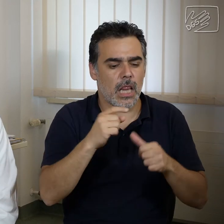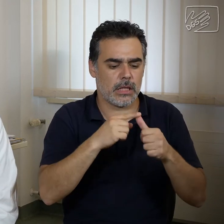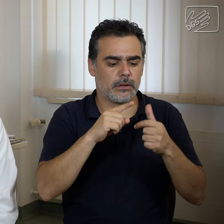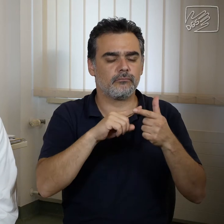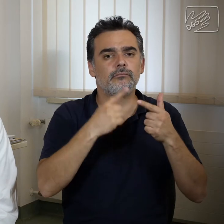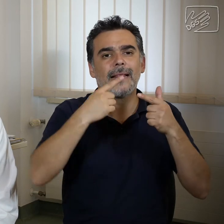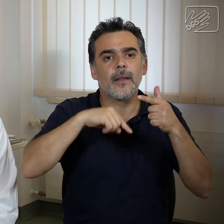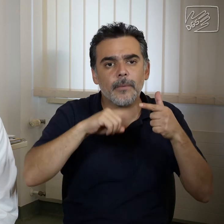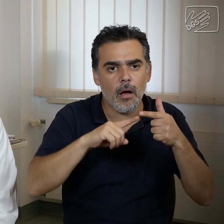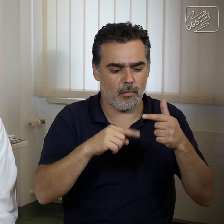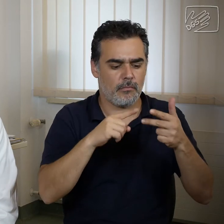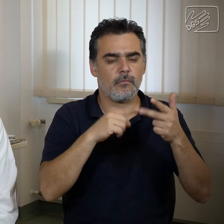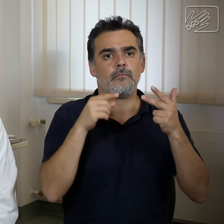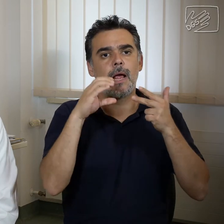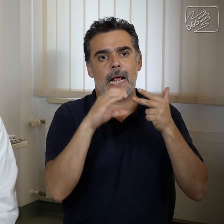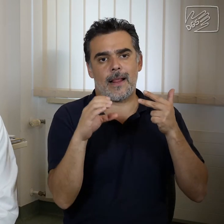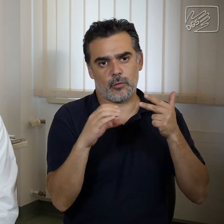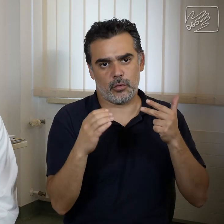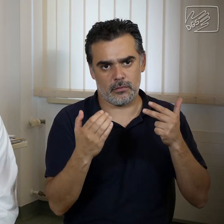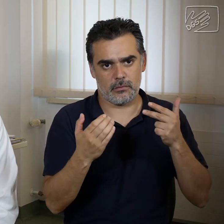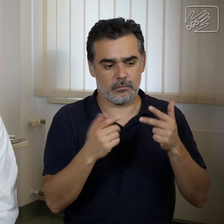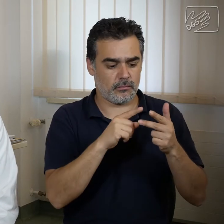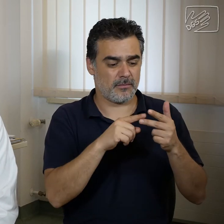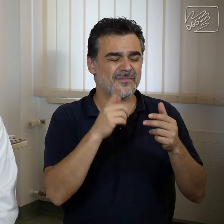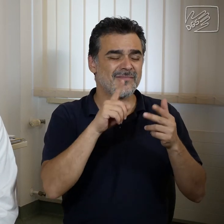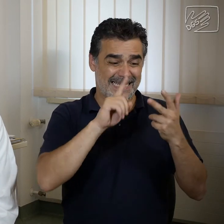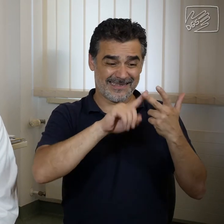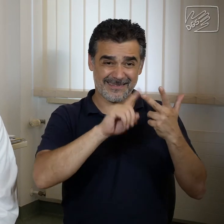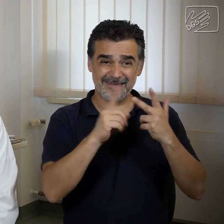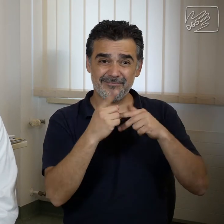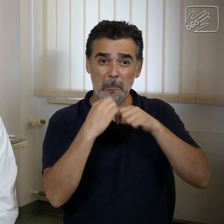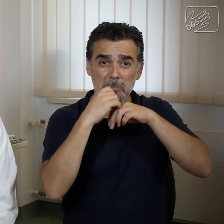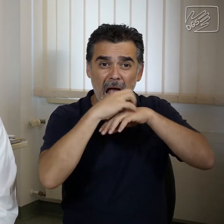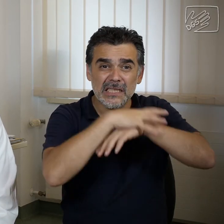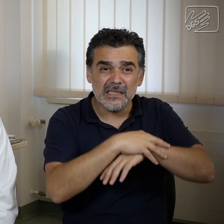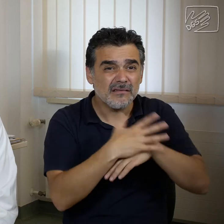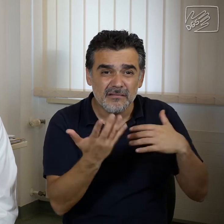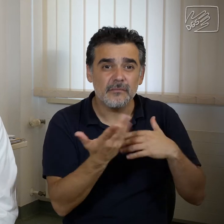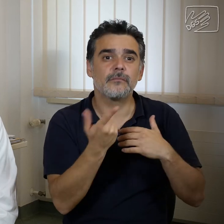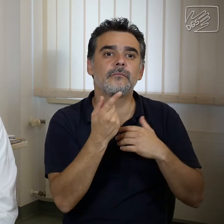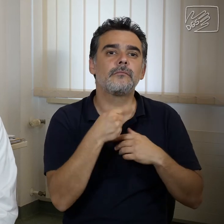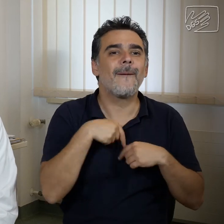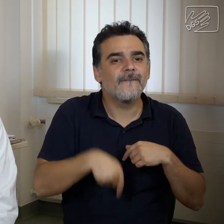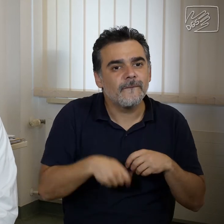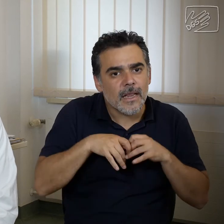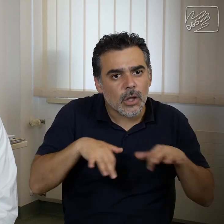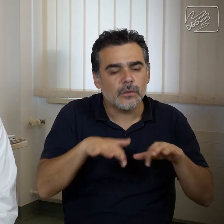und wir kennen die Chlamydien. Und an Parasiten kennen wir die Filzläuse, die Kretze und die Amylen.